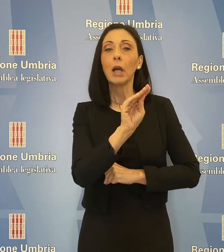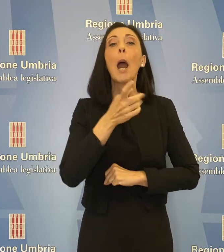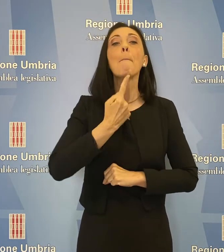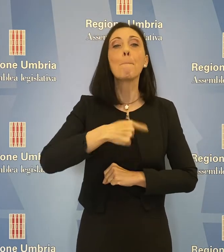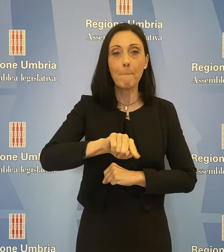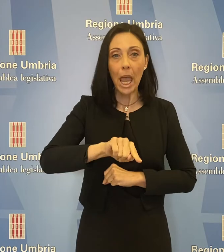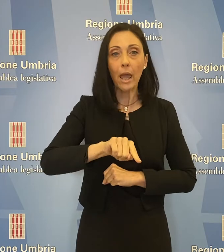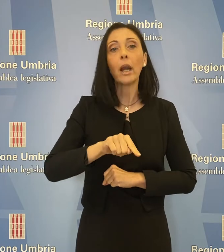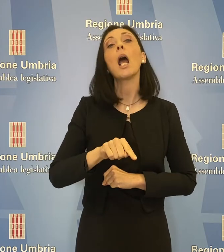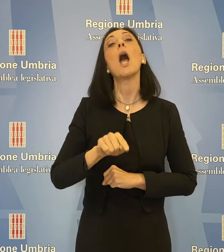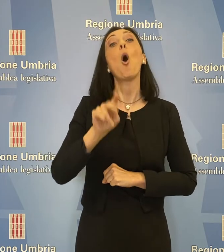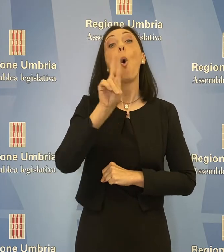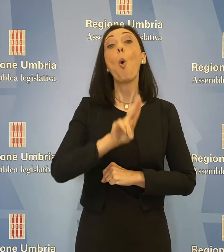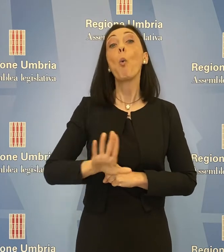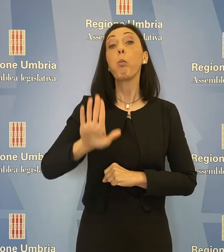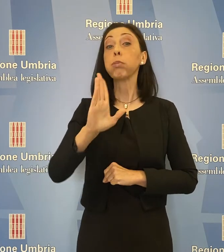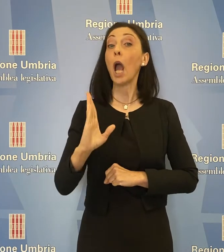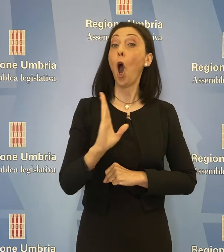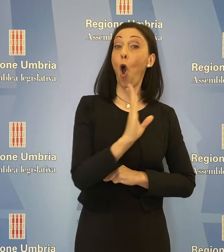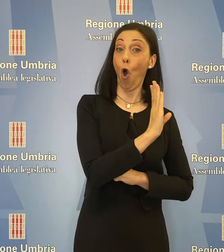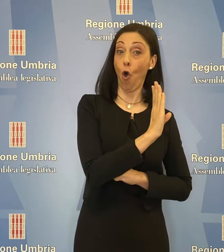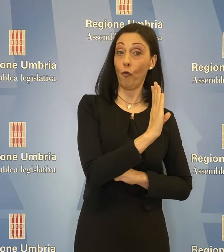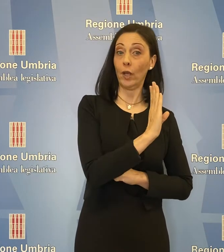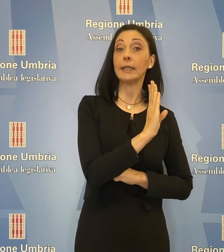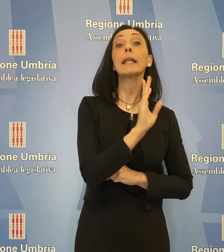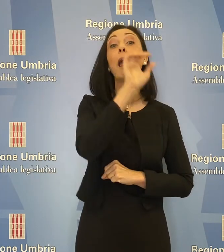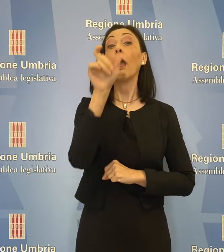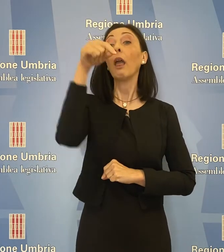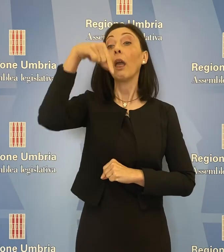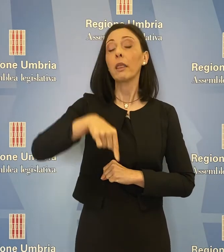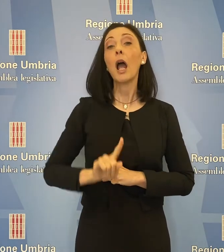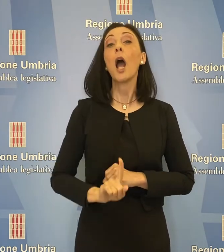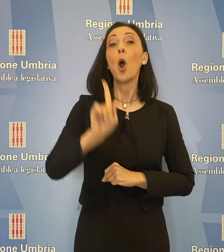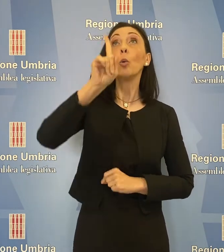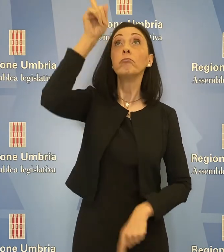collegamenti della zona ovest dell'Umbria con il Sud e Nord Italia.